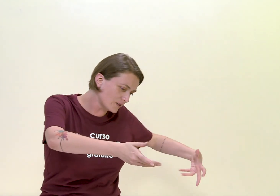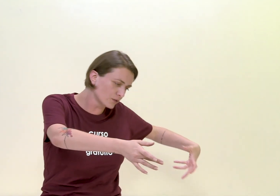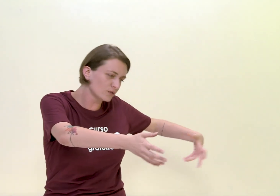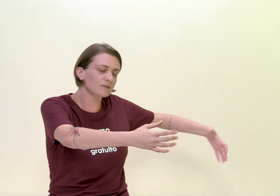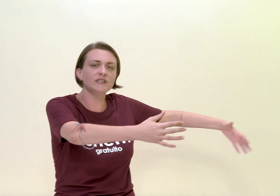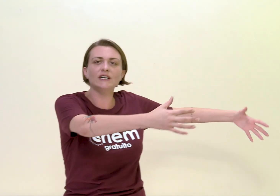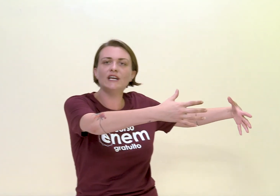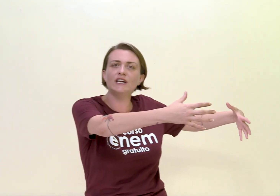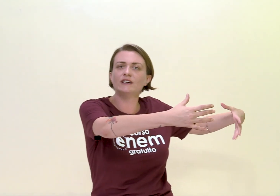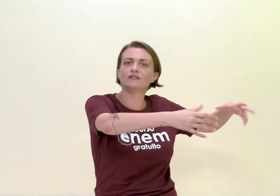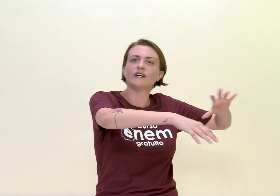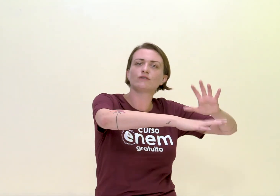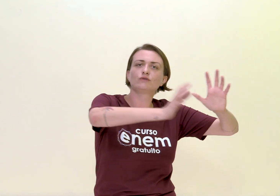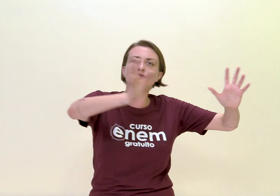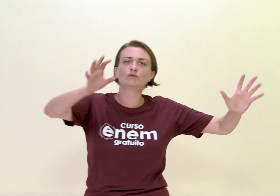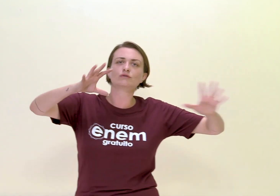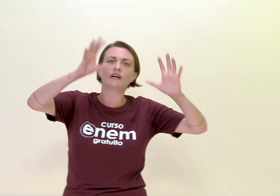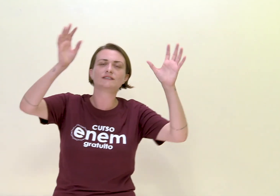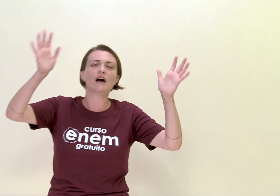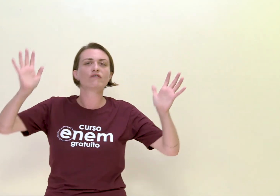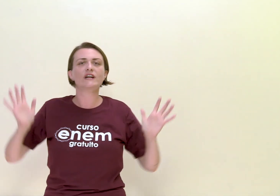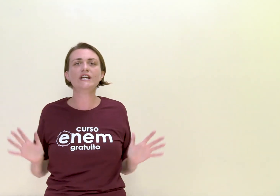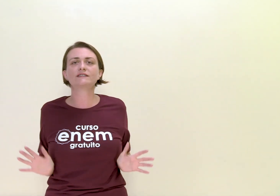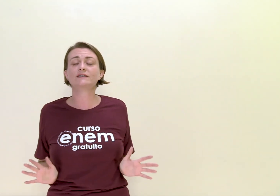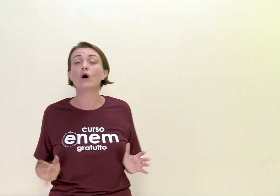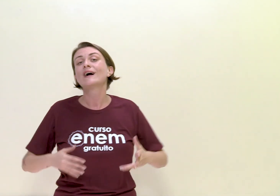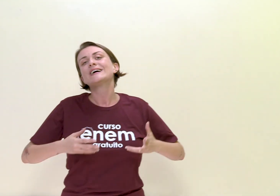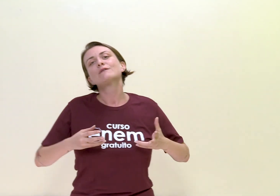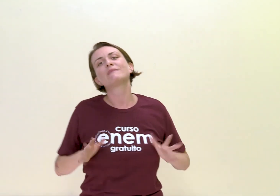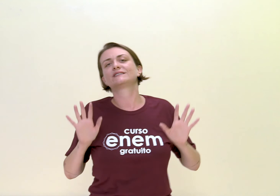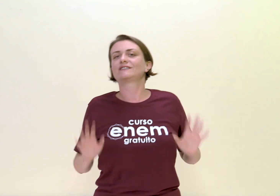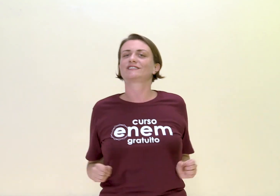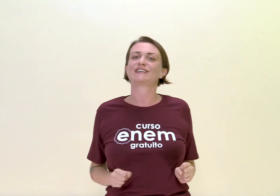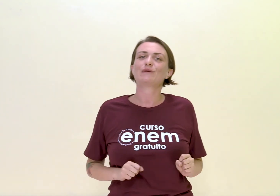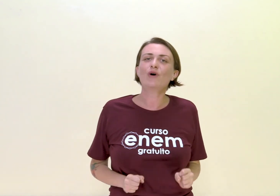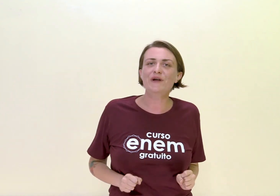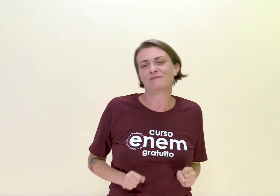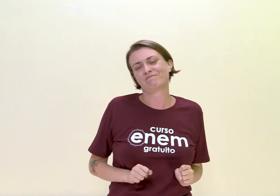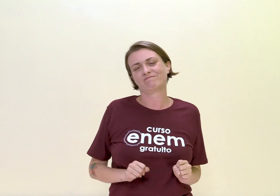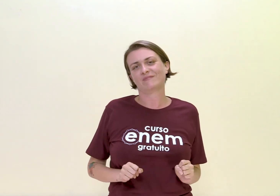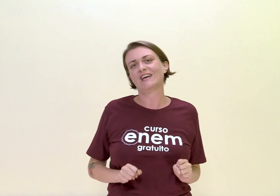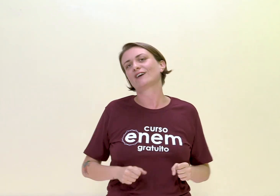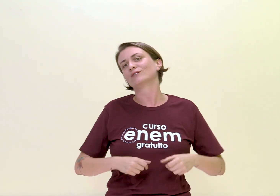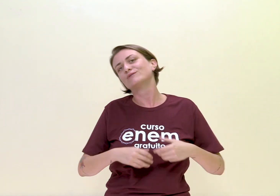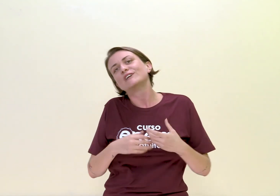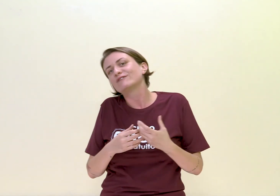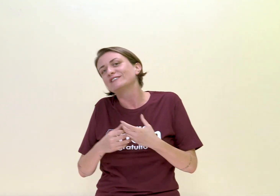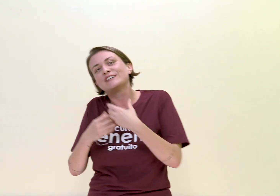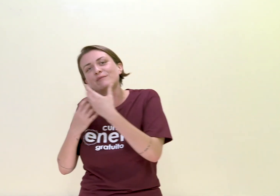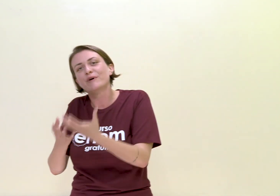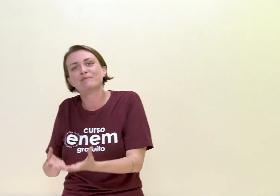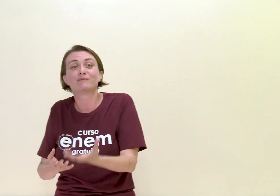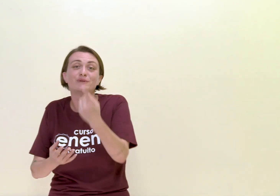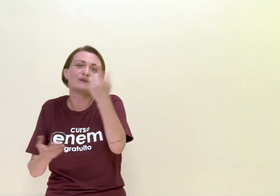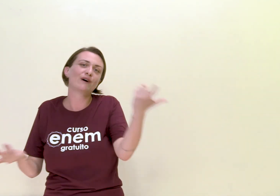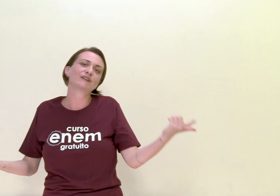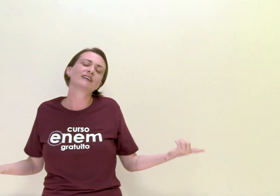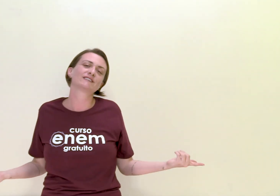com duas menininhas, eles ficaram tudo junto, um casal feliz e tal, mas ele vai ter que ir embora. E aí, quando ele vai ter que ir embora para Portugal, ele tem que